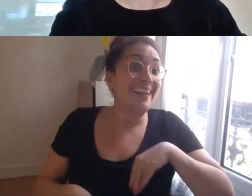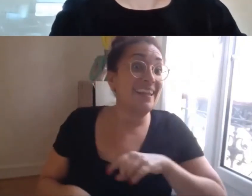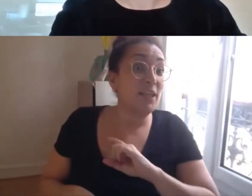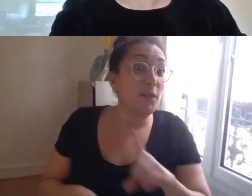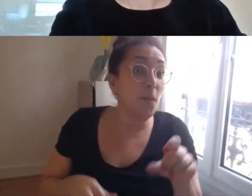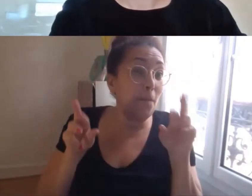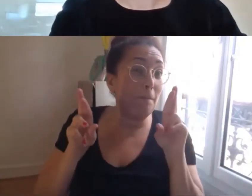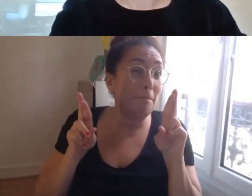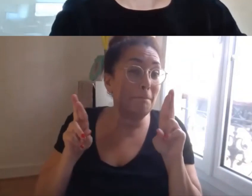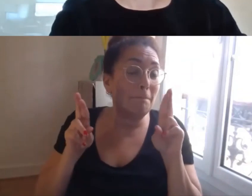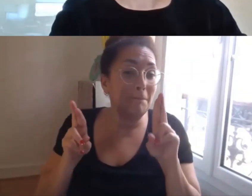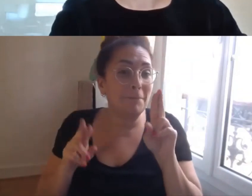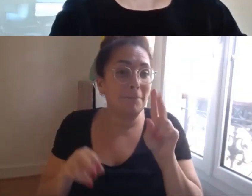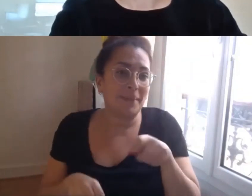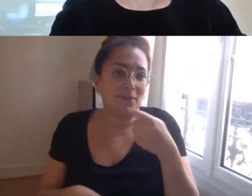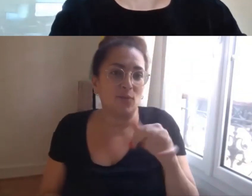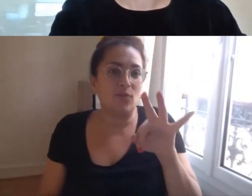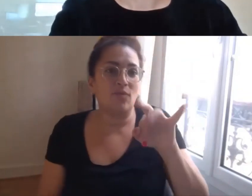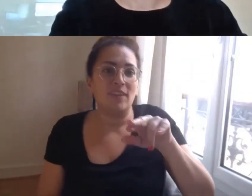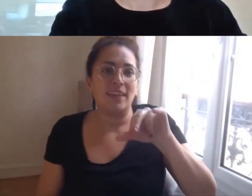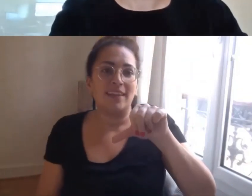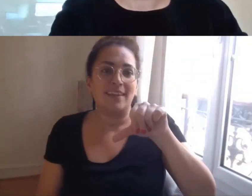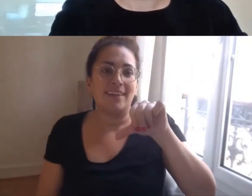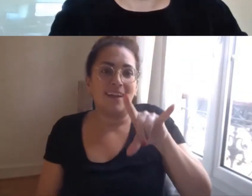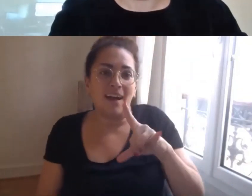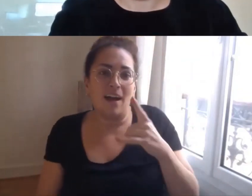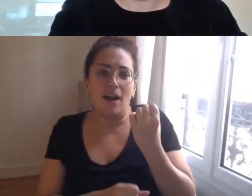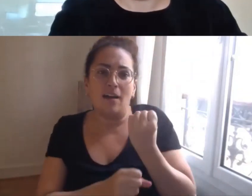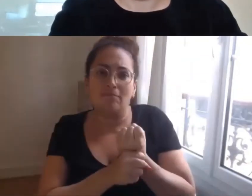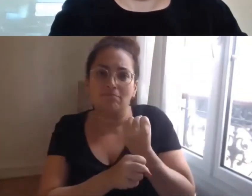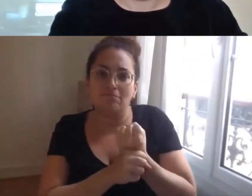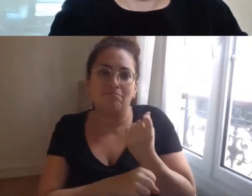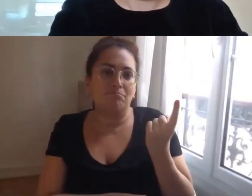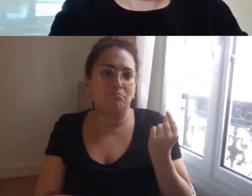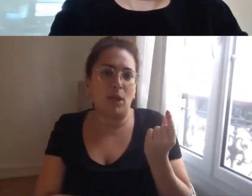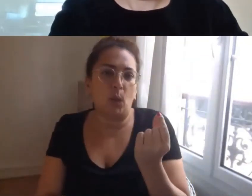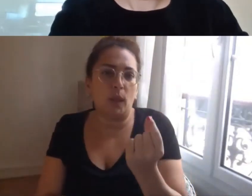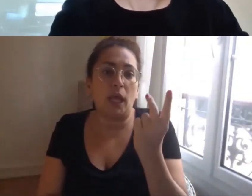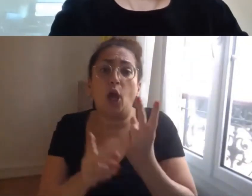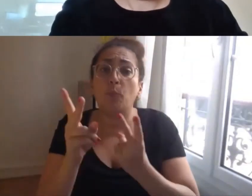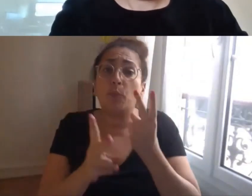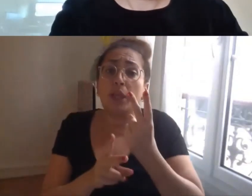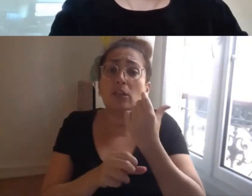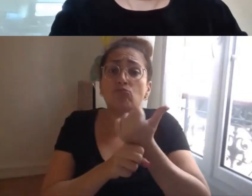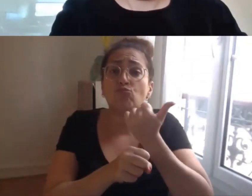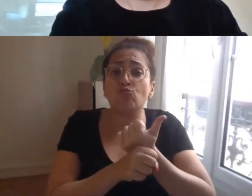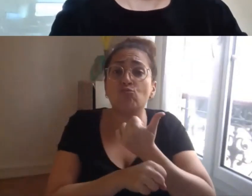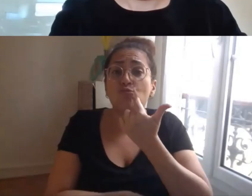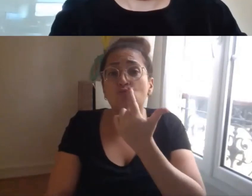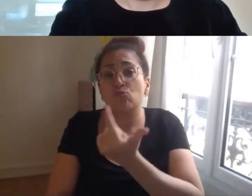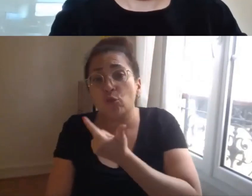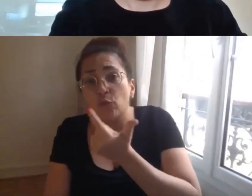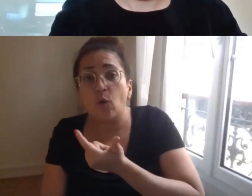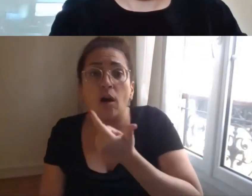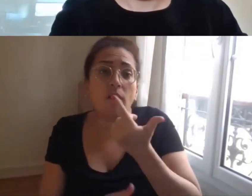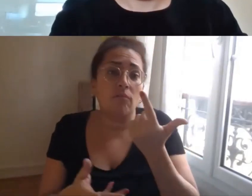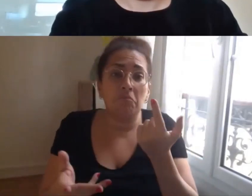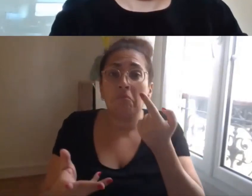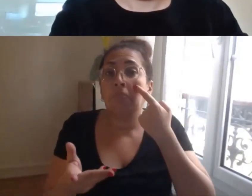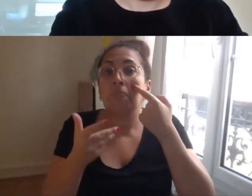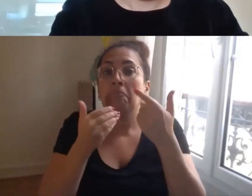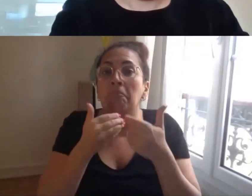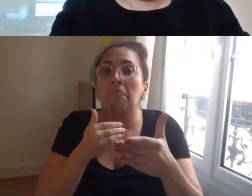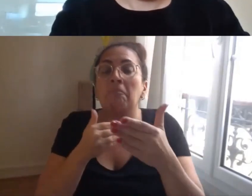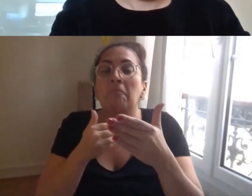FIRA puisque nous avons le souhait peut-être deux fois par an de mettre en visibilité des travaux et pour donner